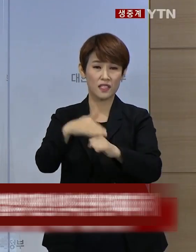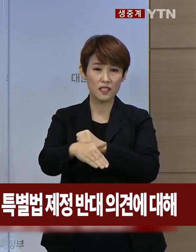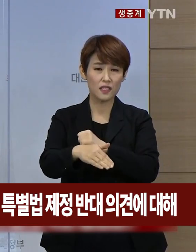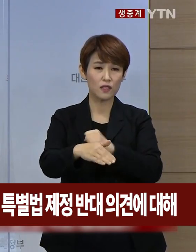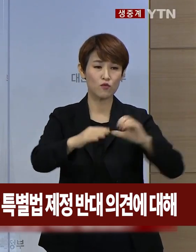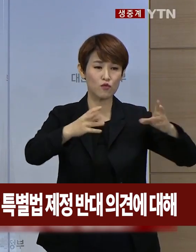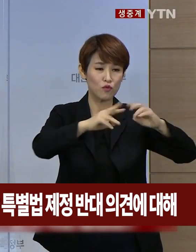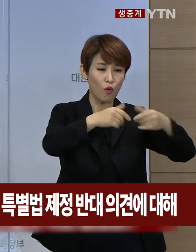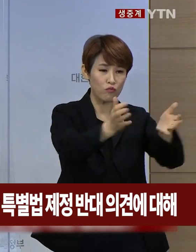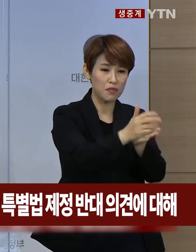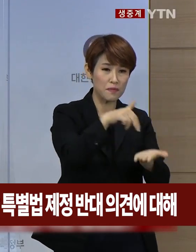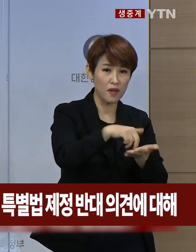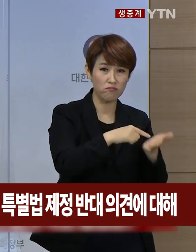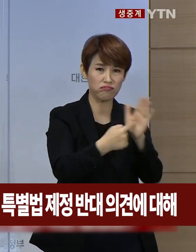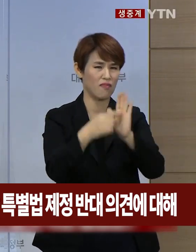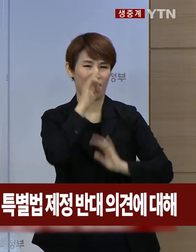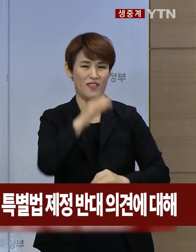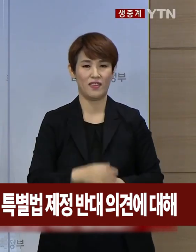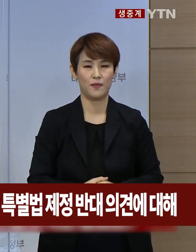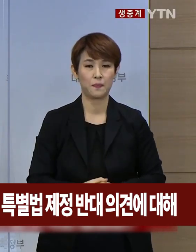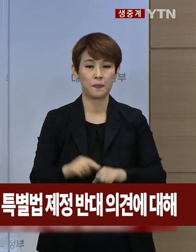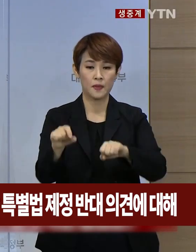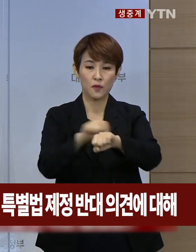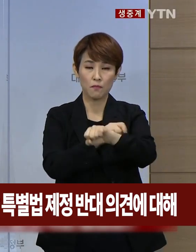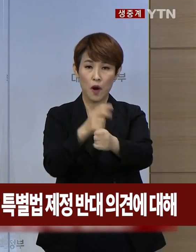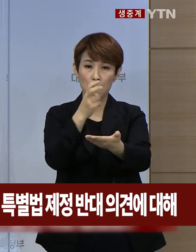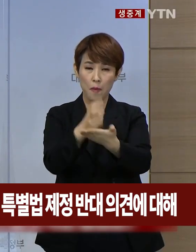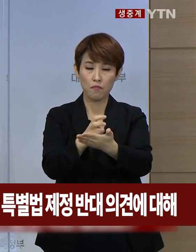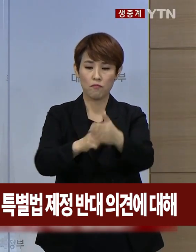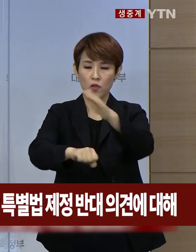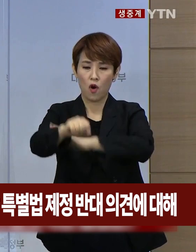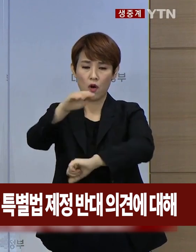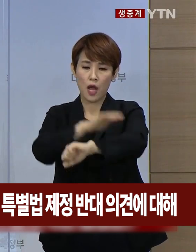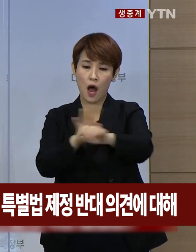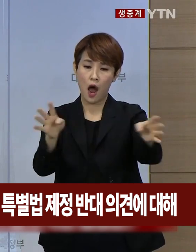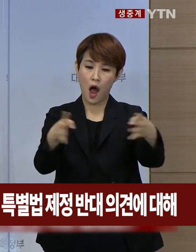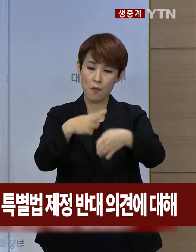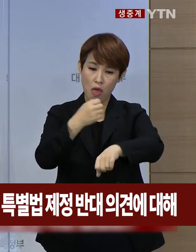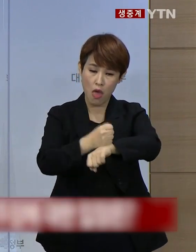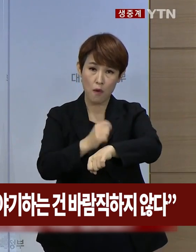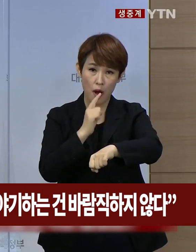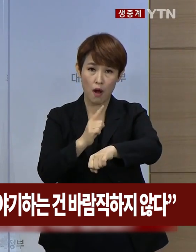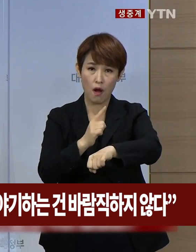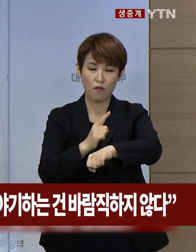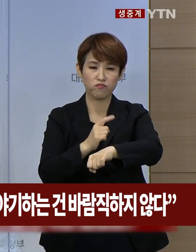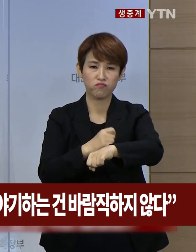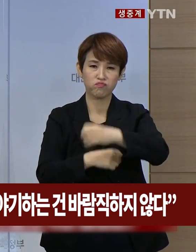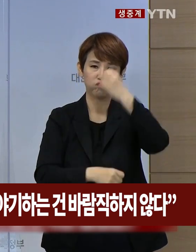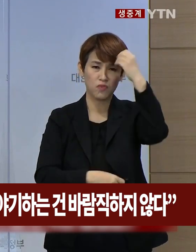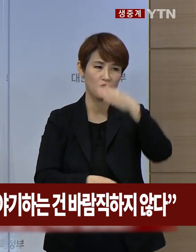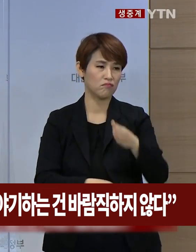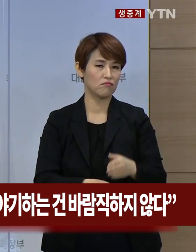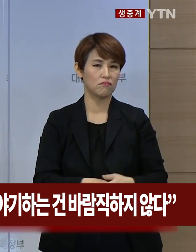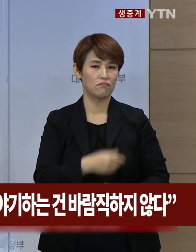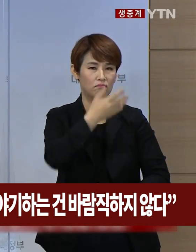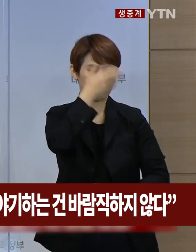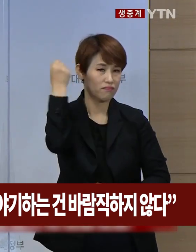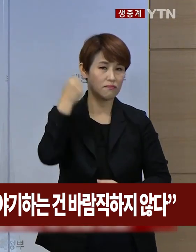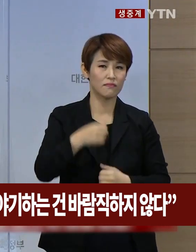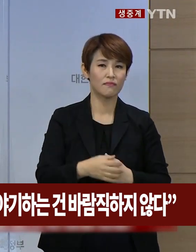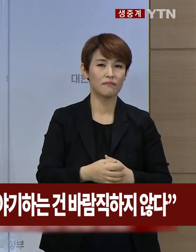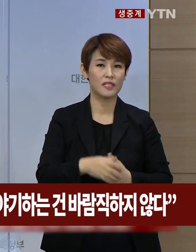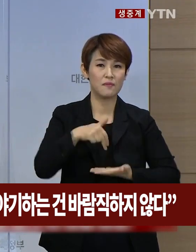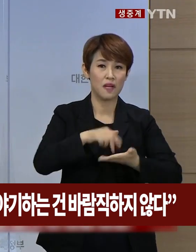특별법이 국회에서 여야 합의 처리로 통과되었는데 그걸 모른 척하고 또 입장을 얘기해도